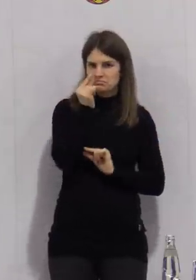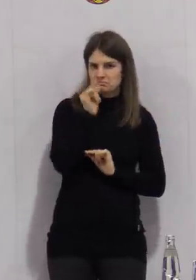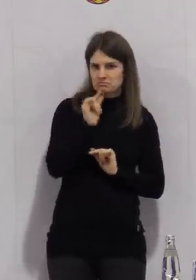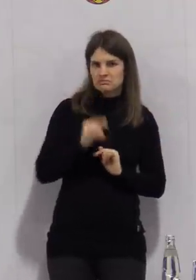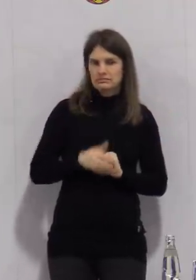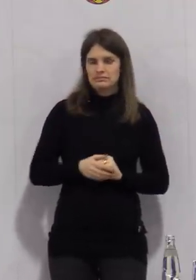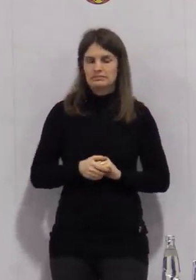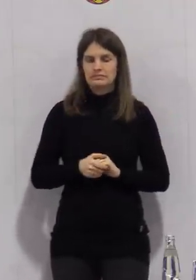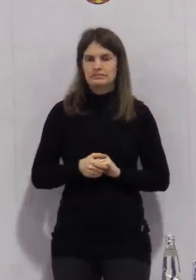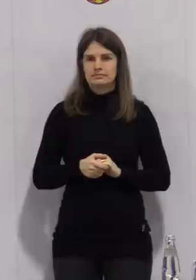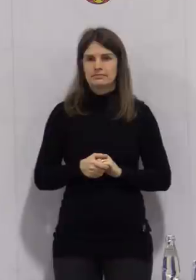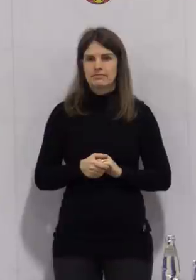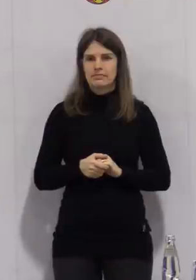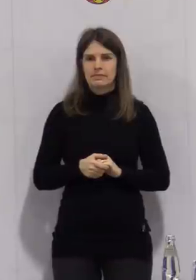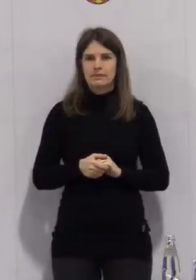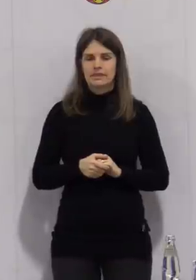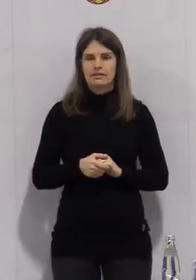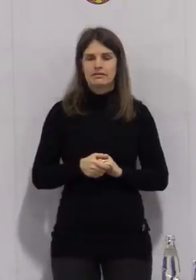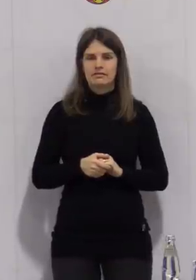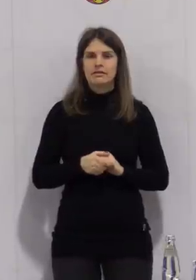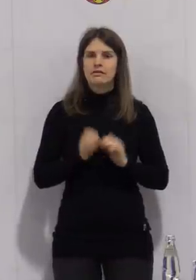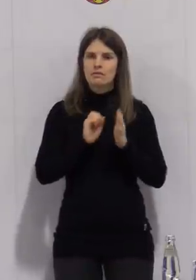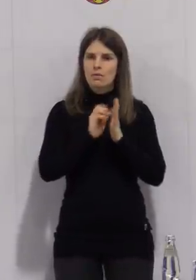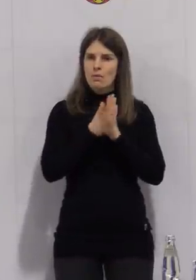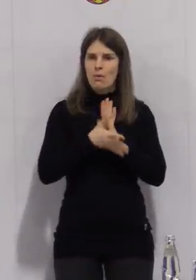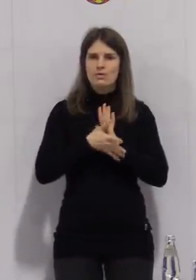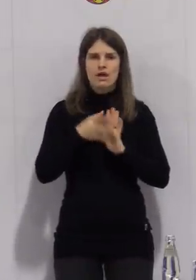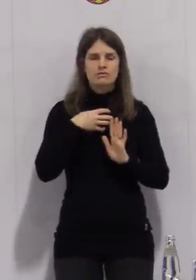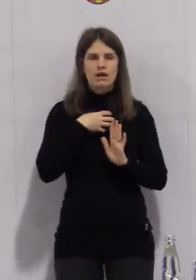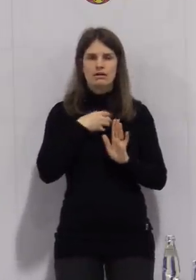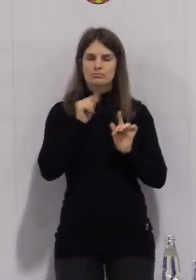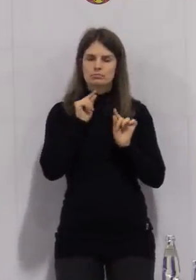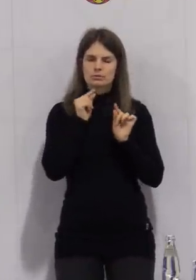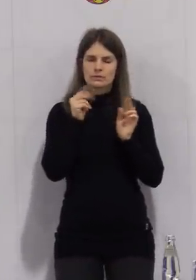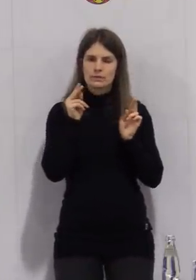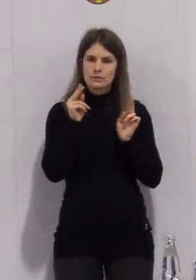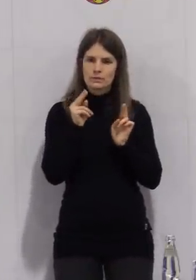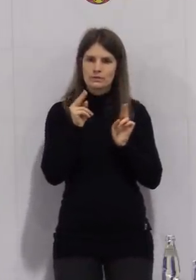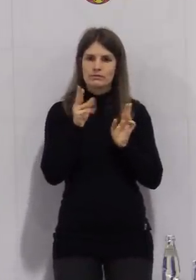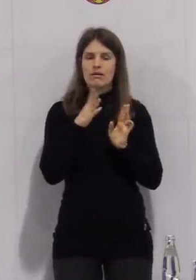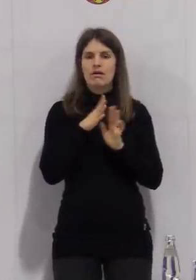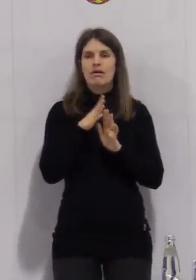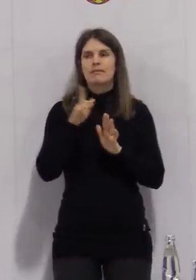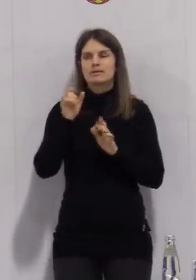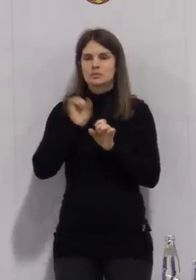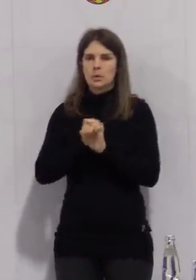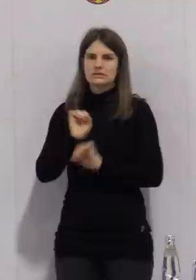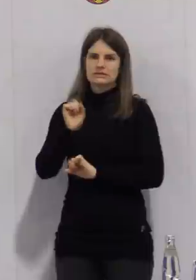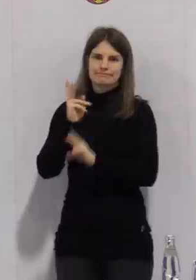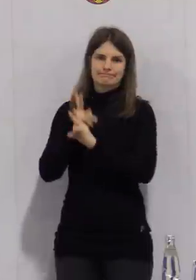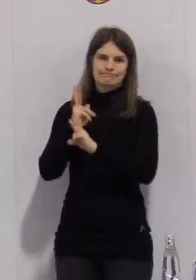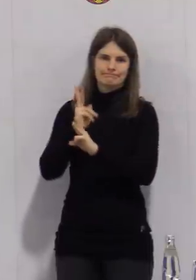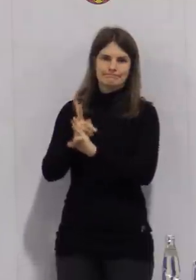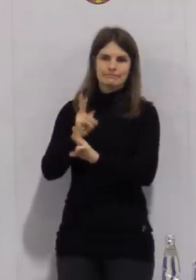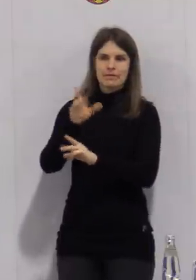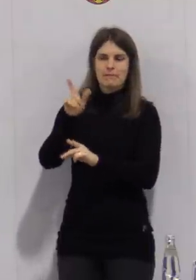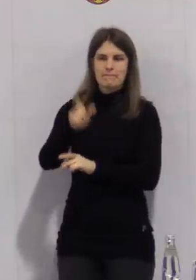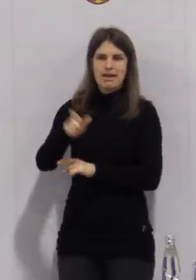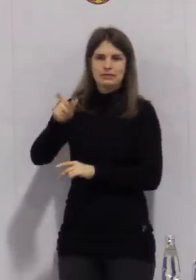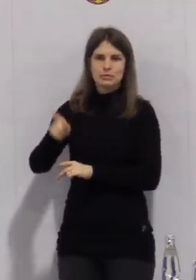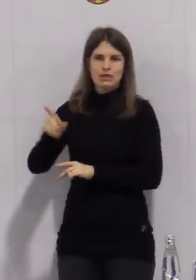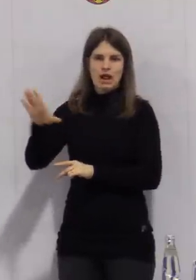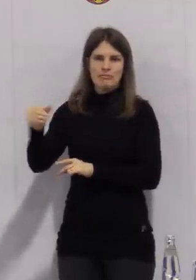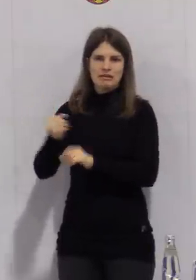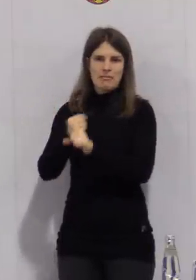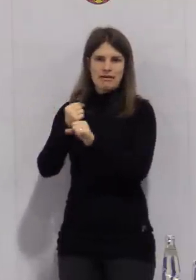-19-Erkrankten zu verzeichnen haben. Es gibt auch weiter Ausfälle beim eigenen Personal, welche durch eigene